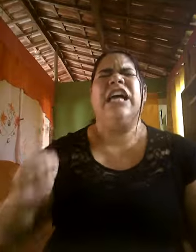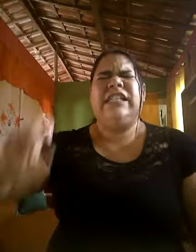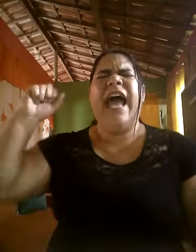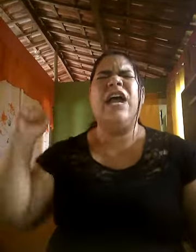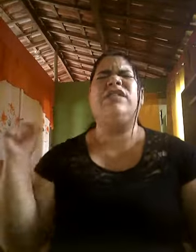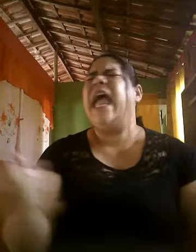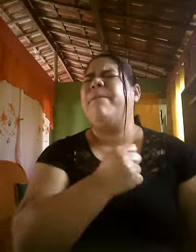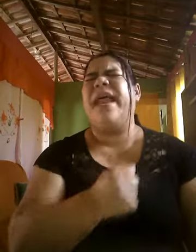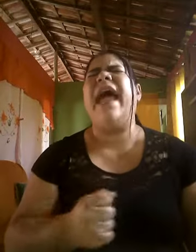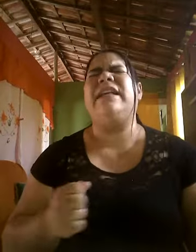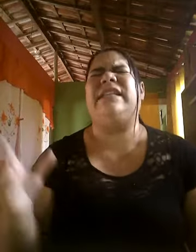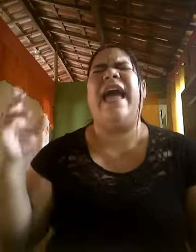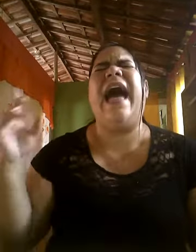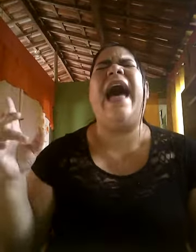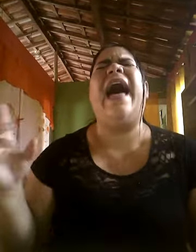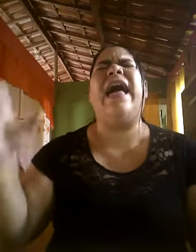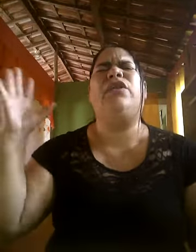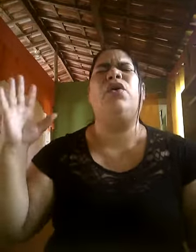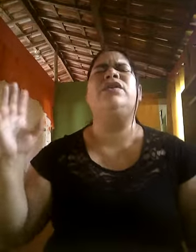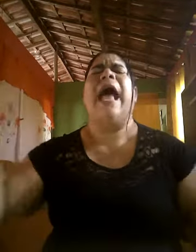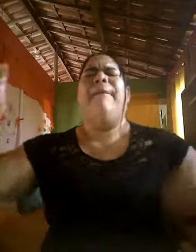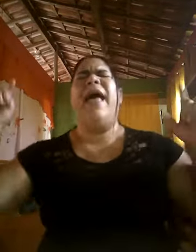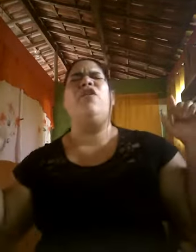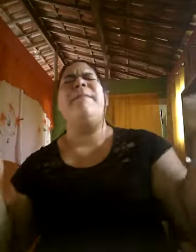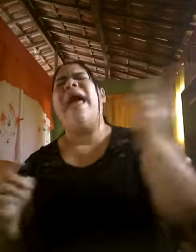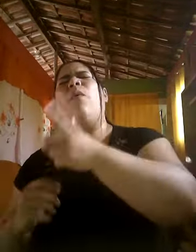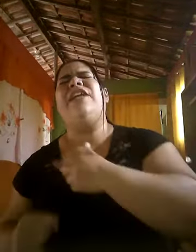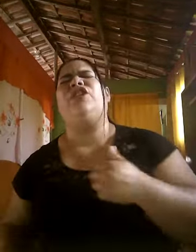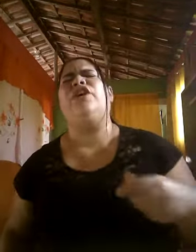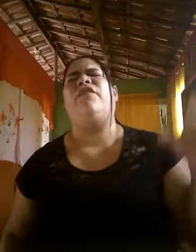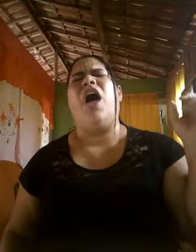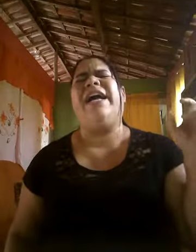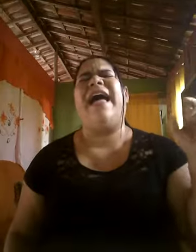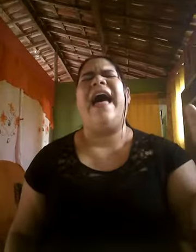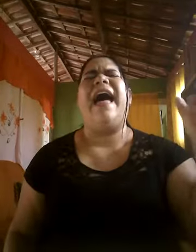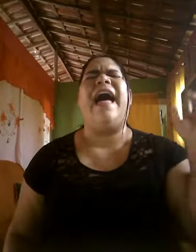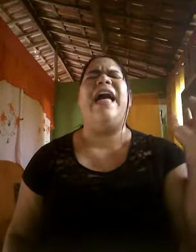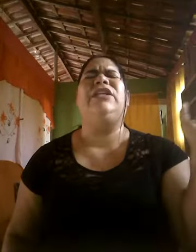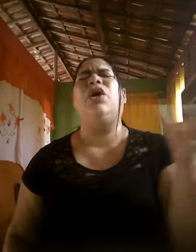serão sempre encerrados, pelo meu advogado.